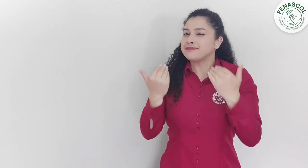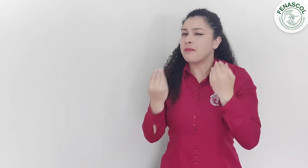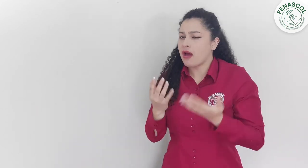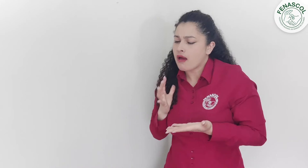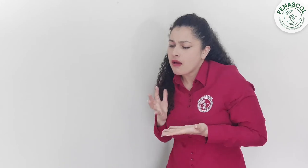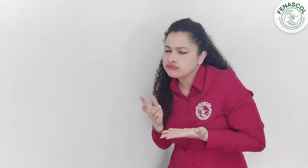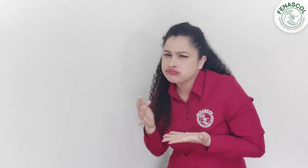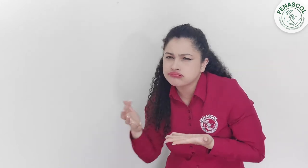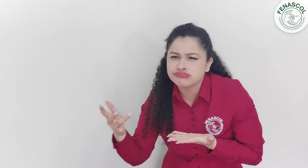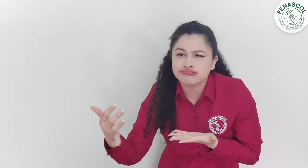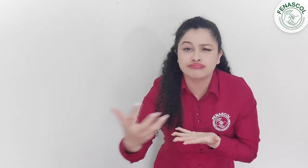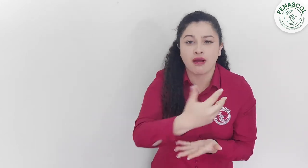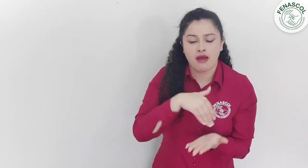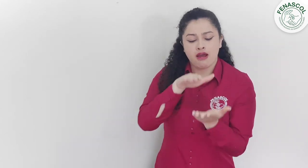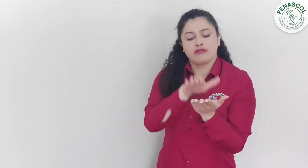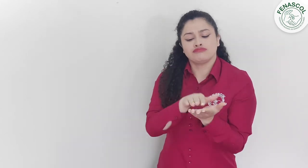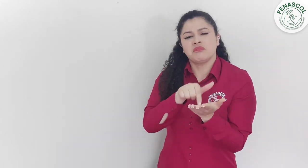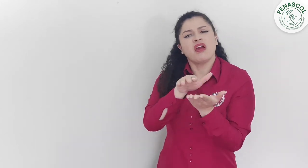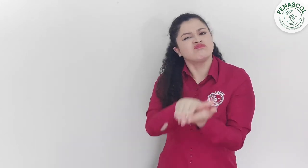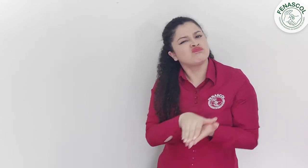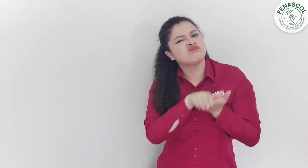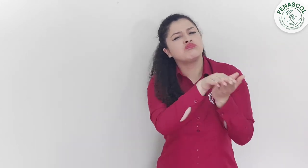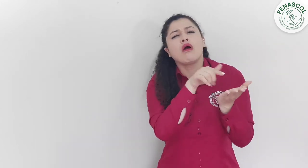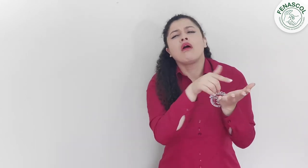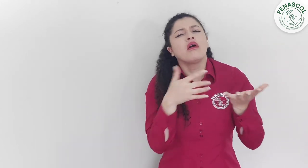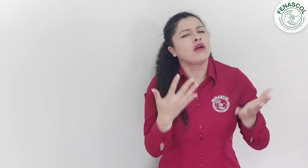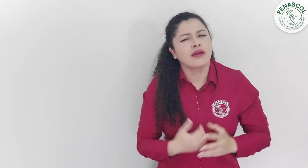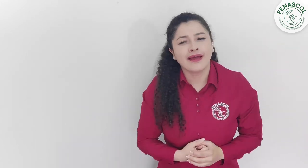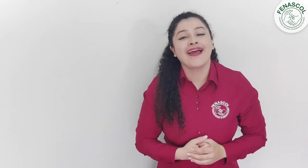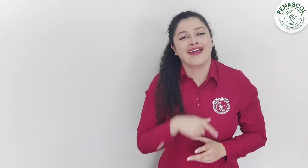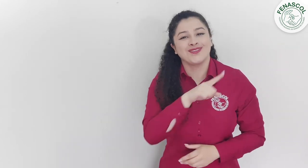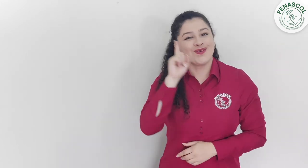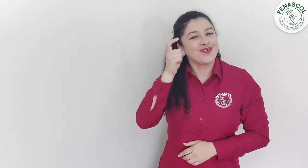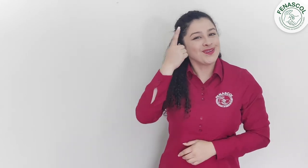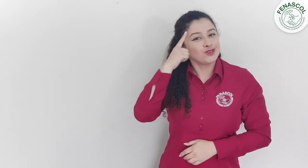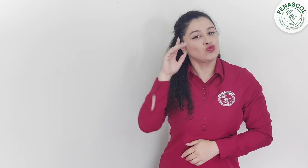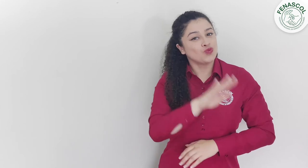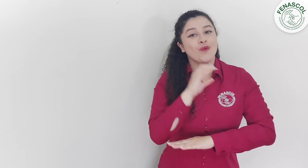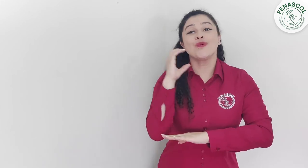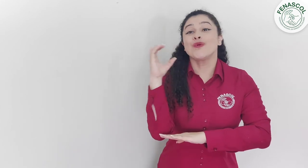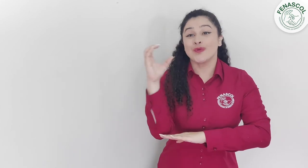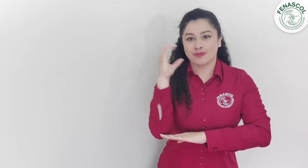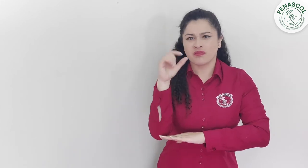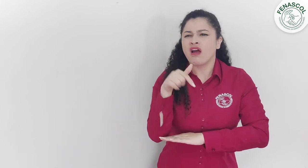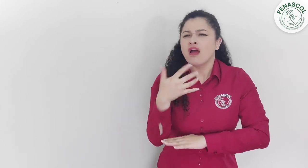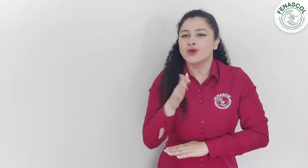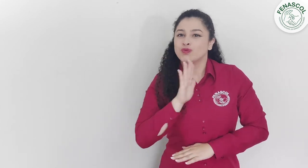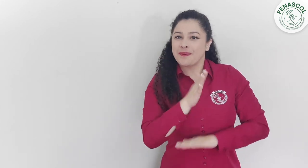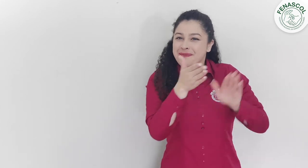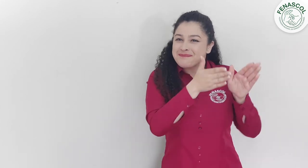Al finalizar, hará un manifiesto que se entregará al Gobierno Nacional para que sea incluido dentro del Plan